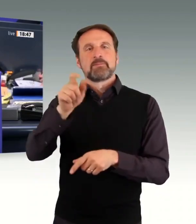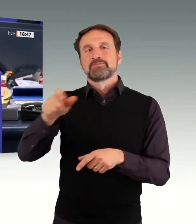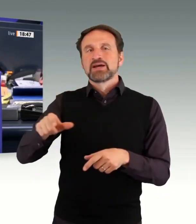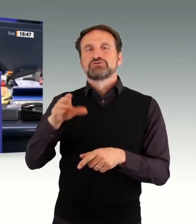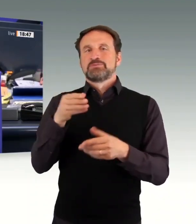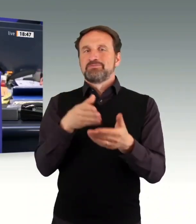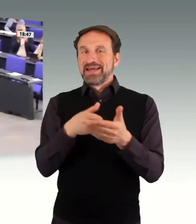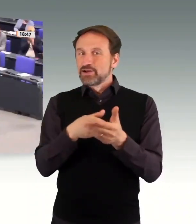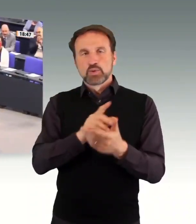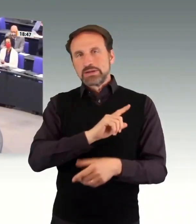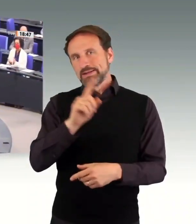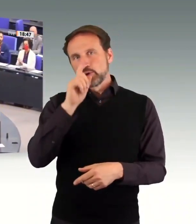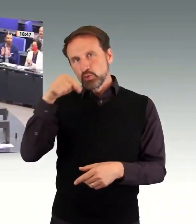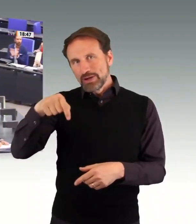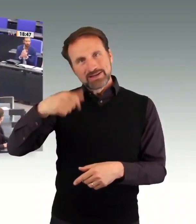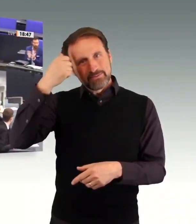Rüffer.